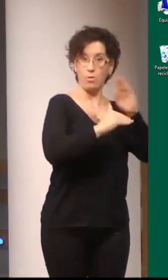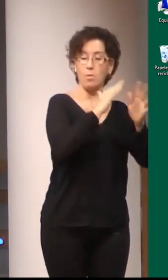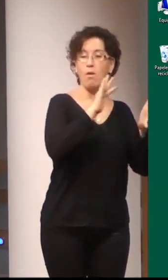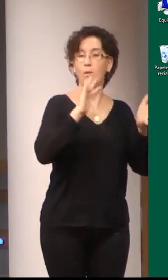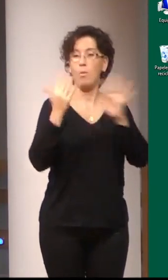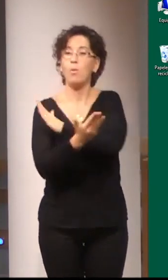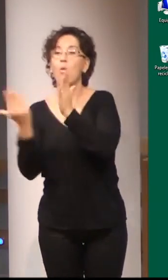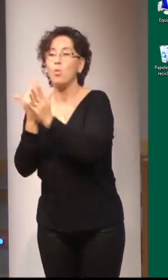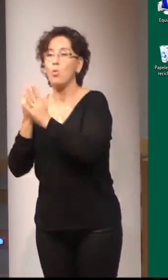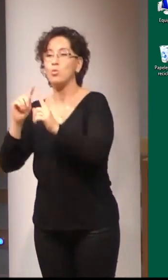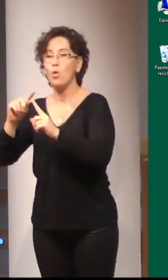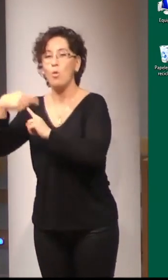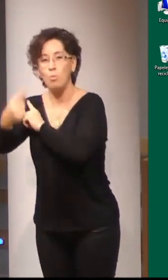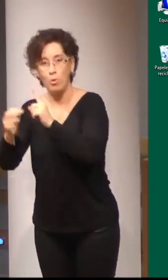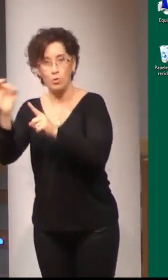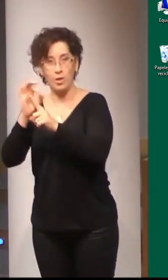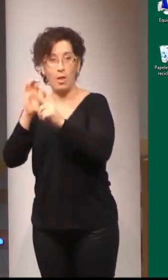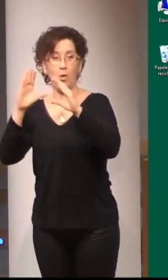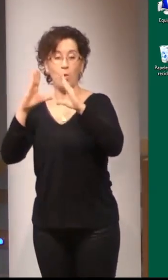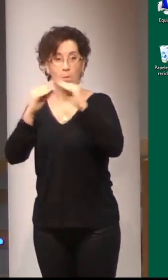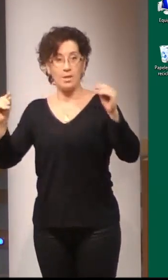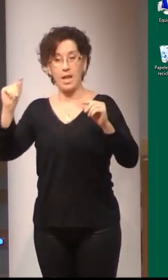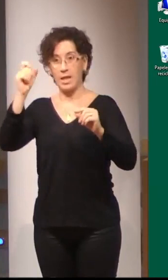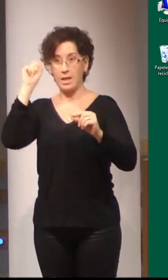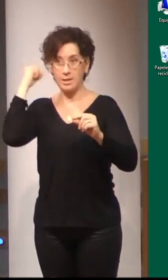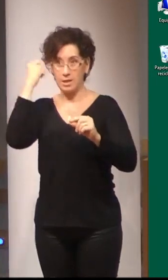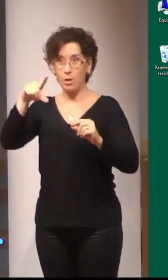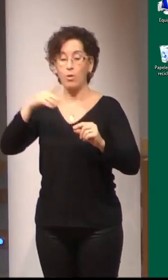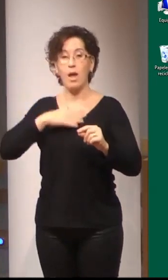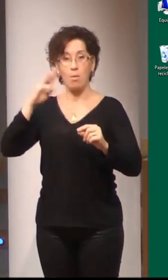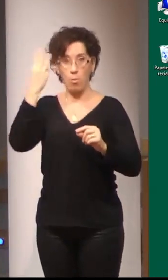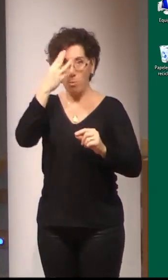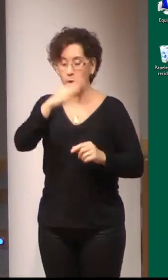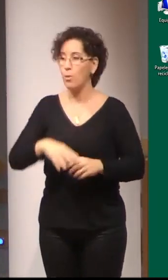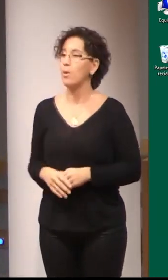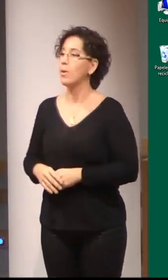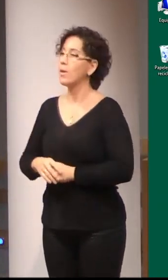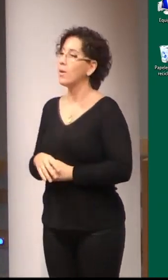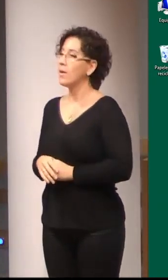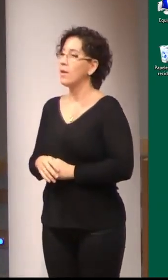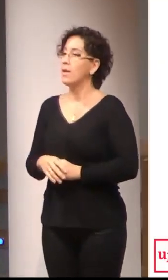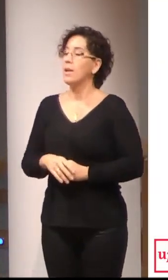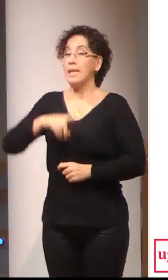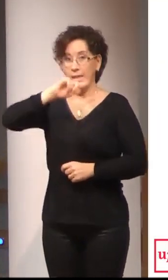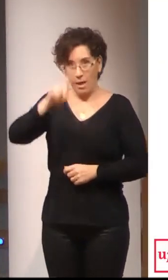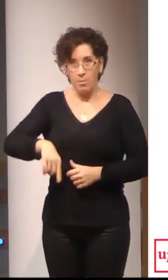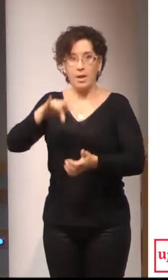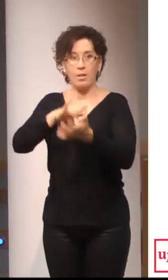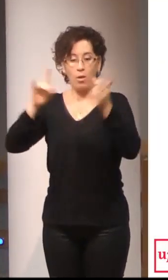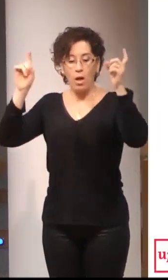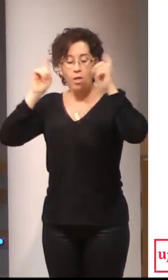de posgrado da Universitat de Girona e da Pumpeu, hasta a docencia en